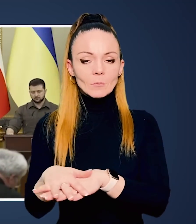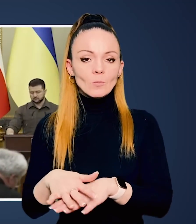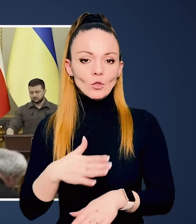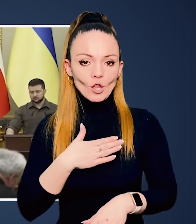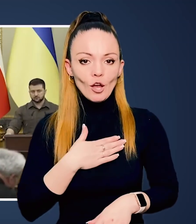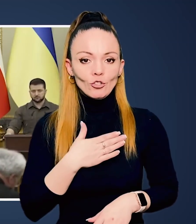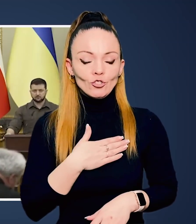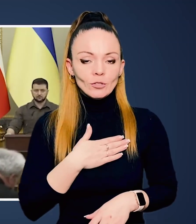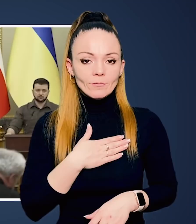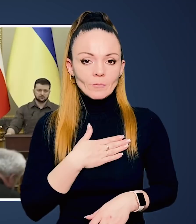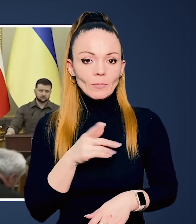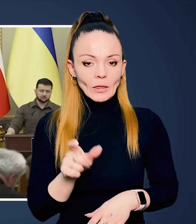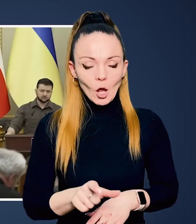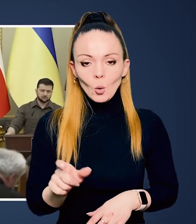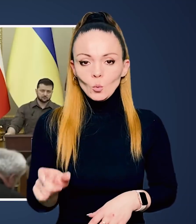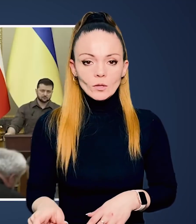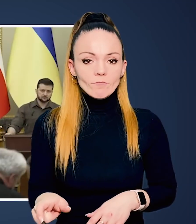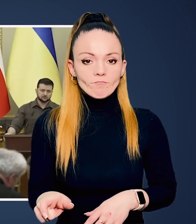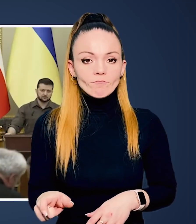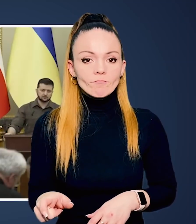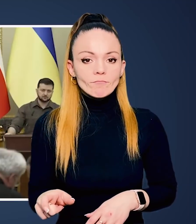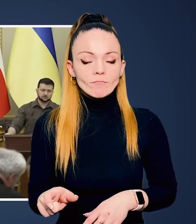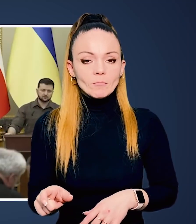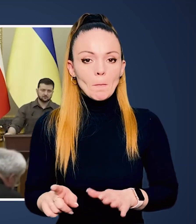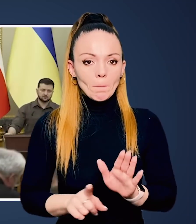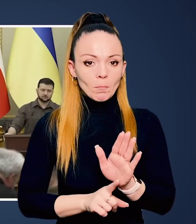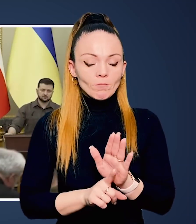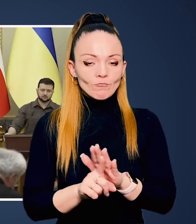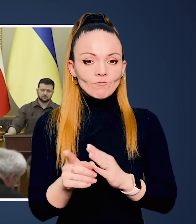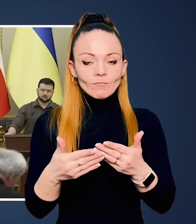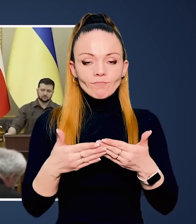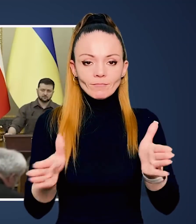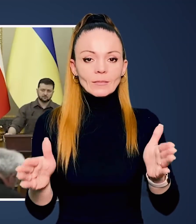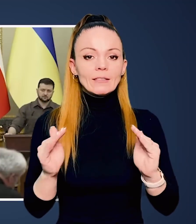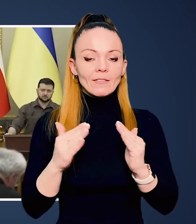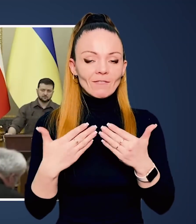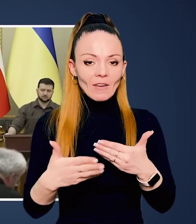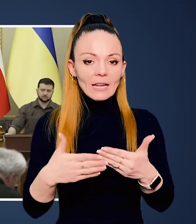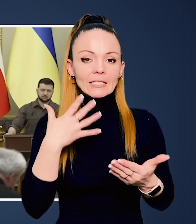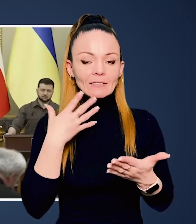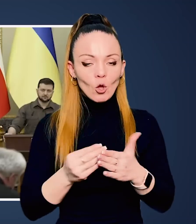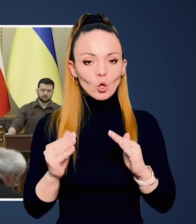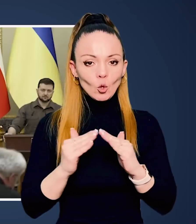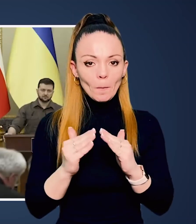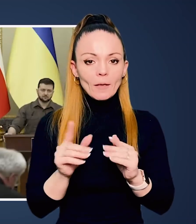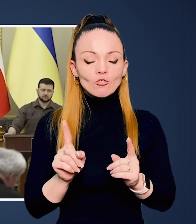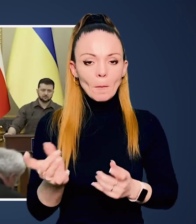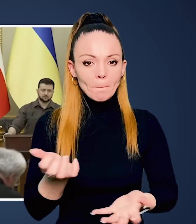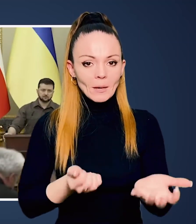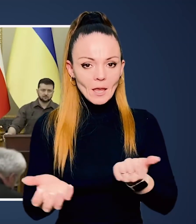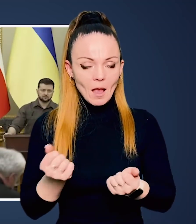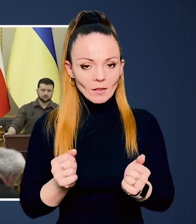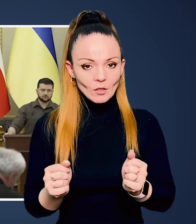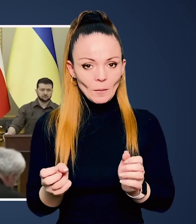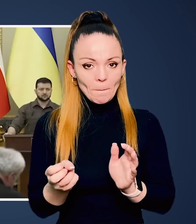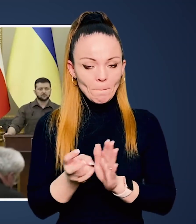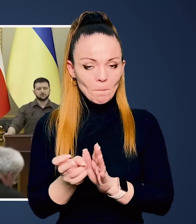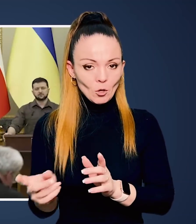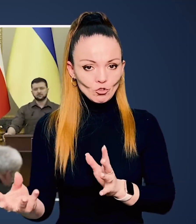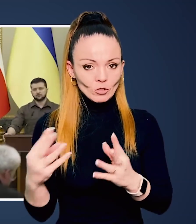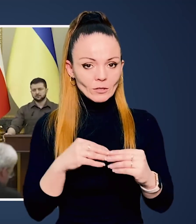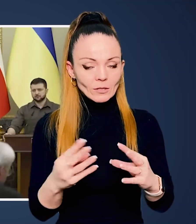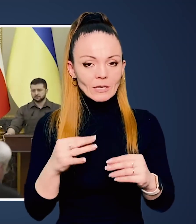підтримку українській нації. Наші люди починили двері своїх домівок, щоб